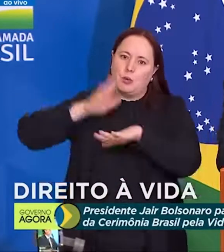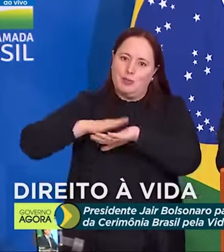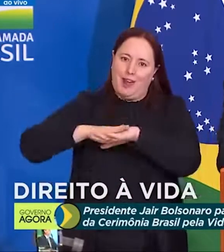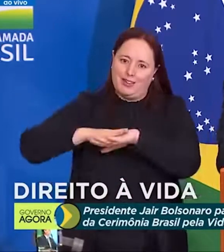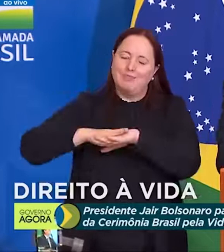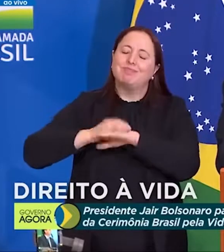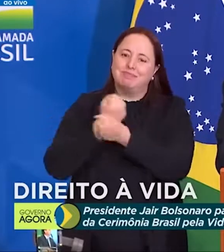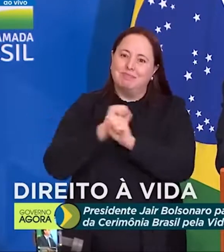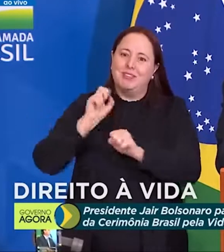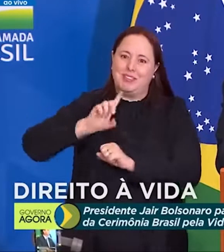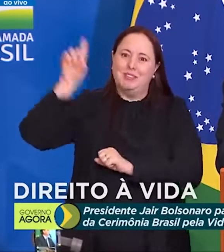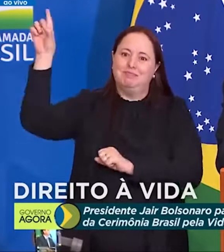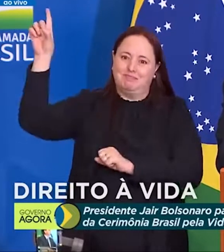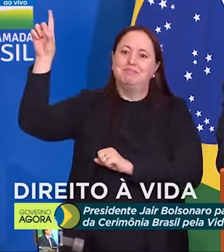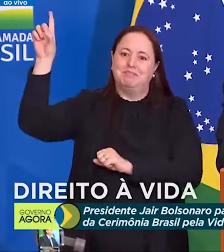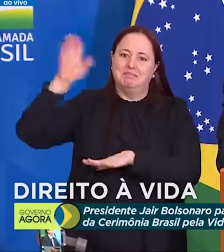Deus.